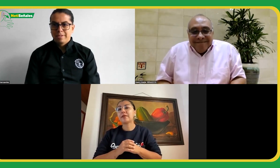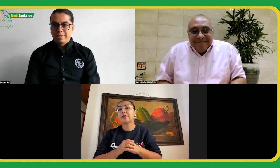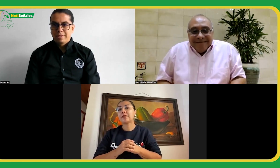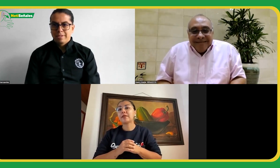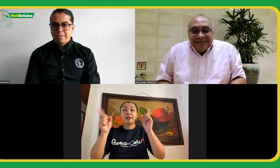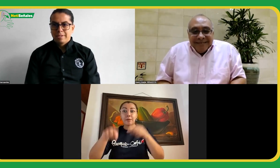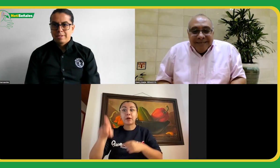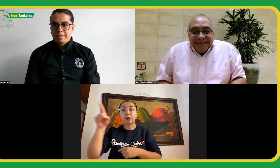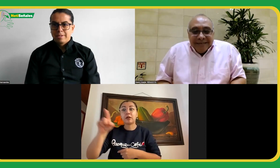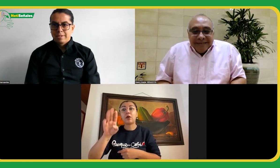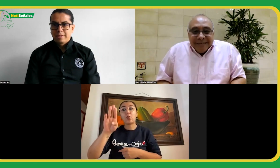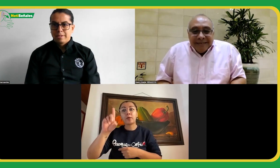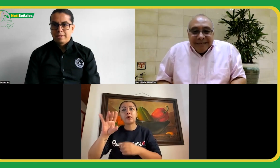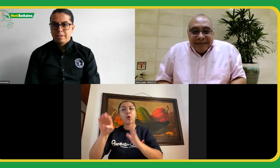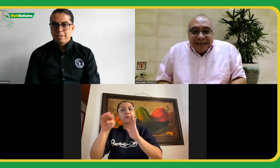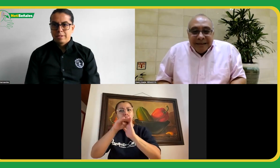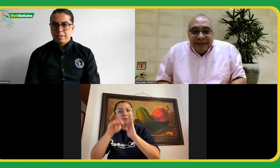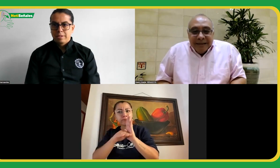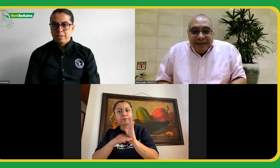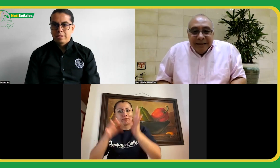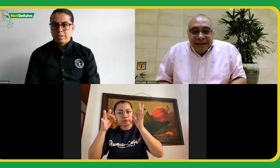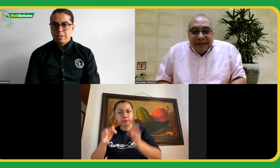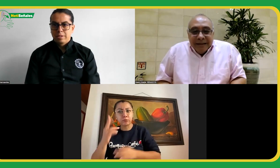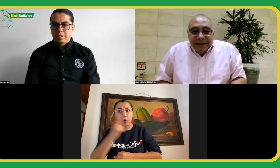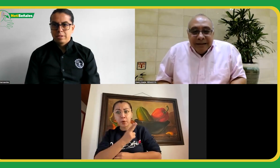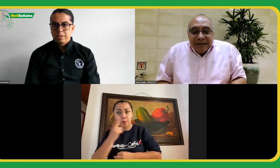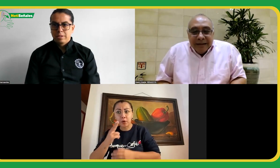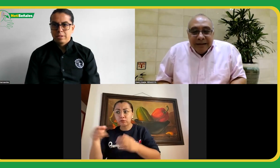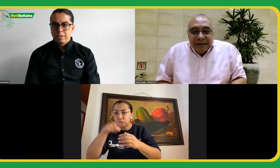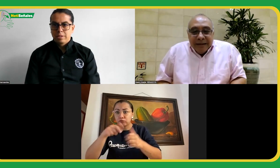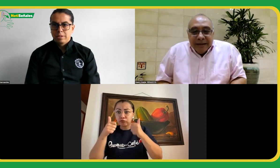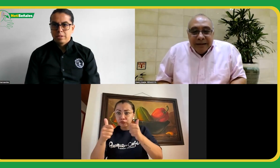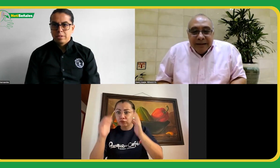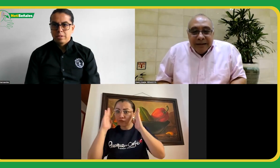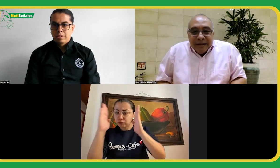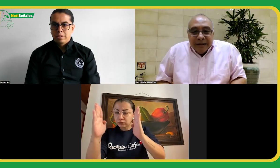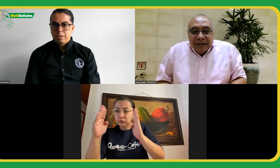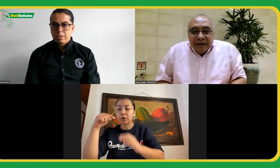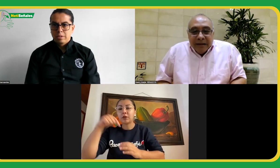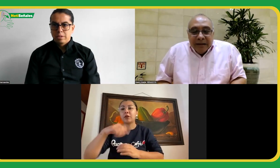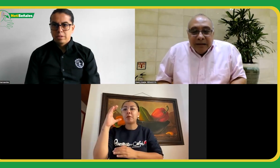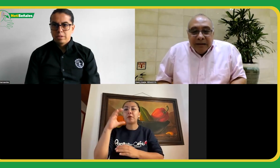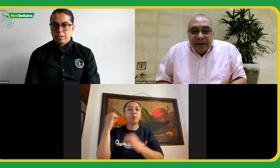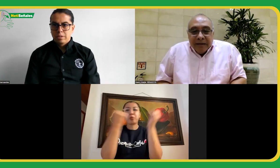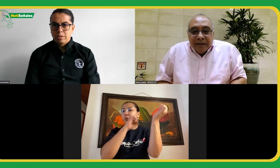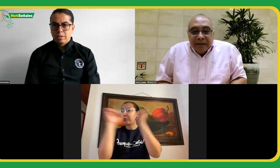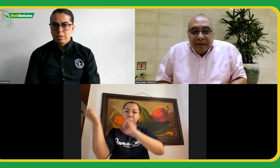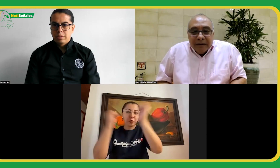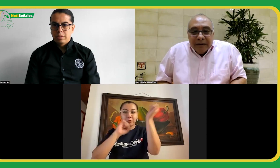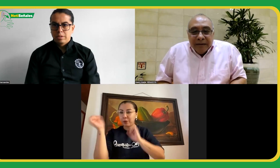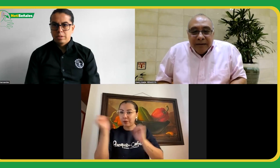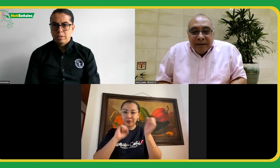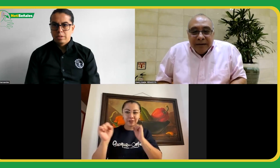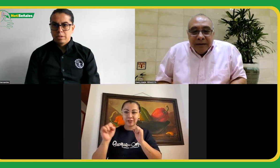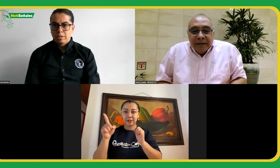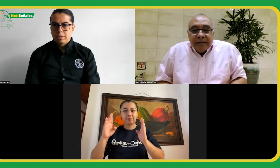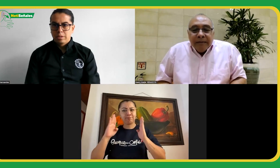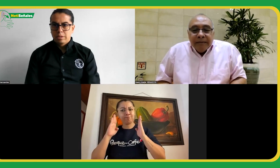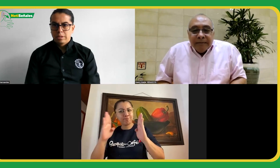WFD con los procedimientos están muy pendientes que las personas estén concentradas. Esto permitió una participación más activa. Aquí nos